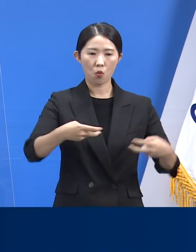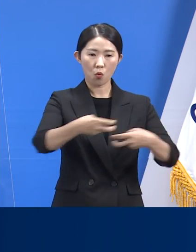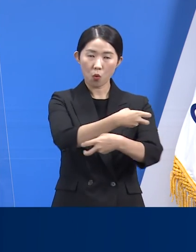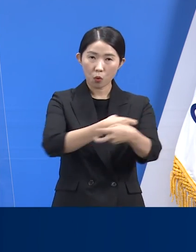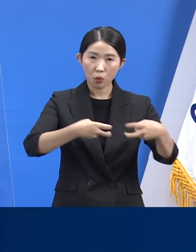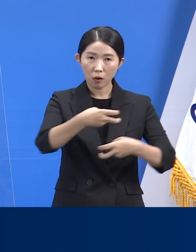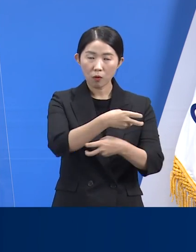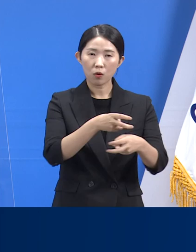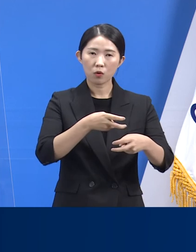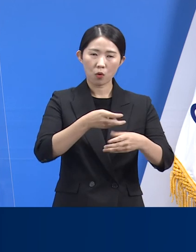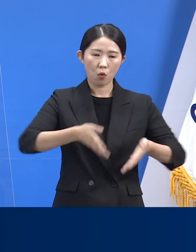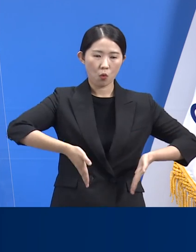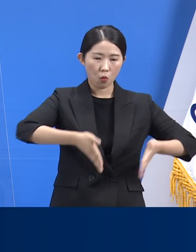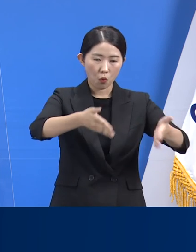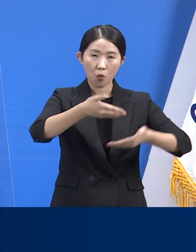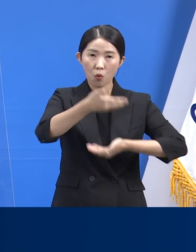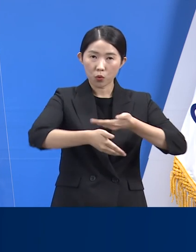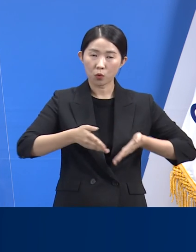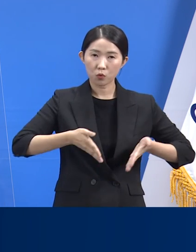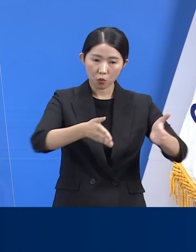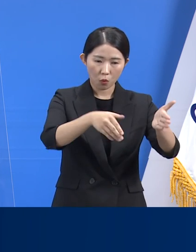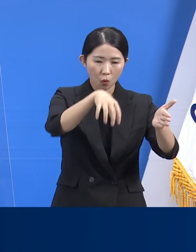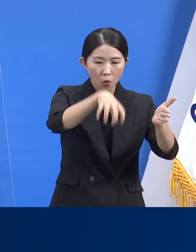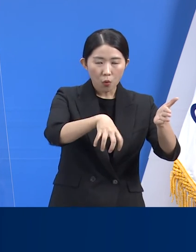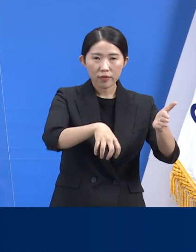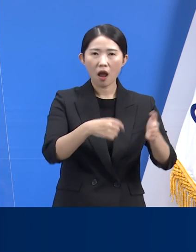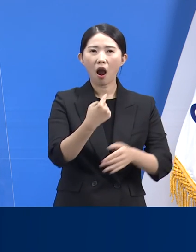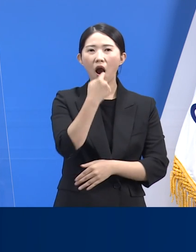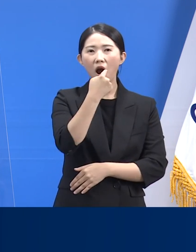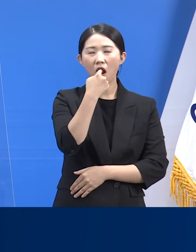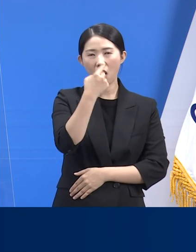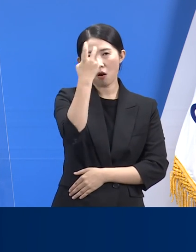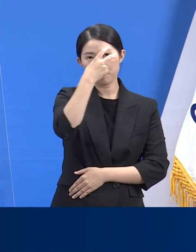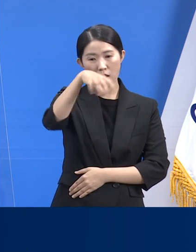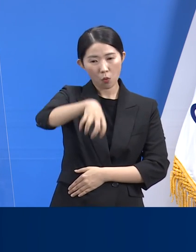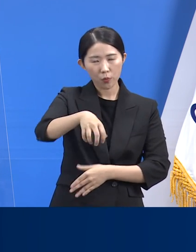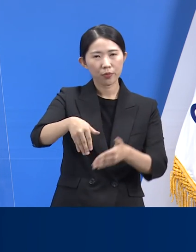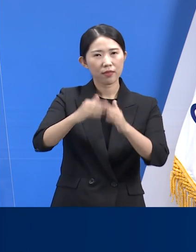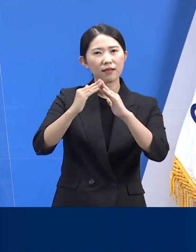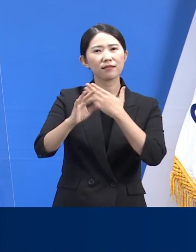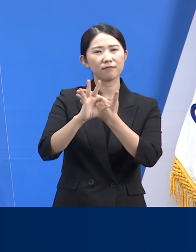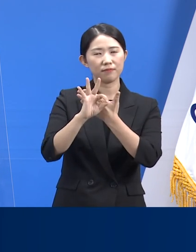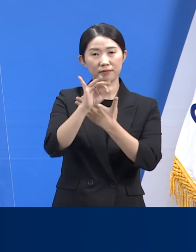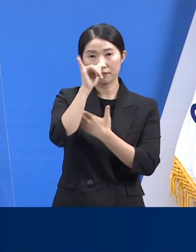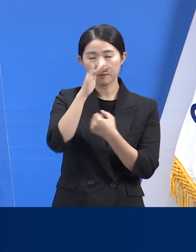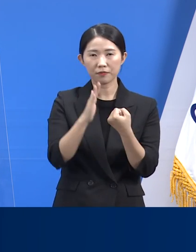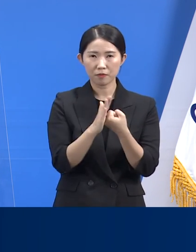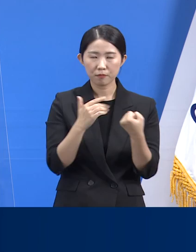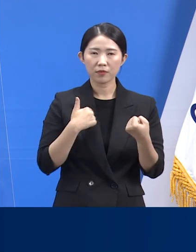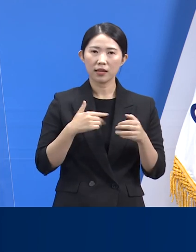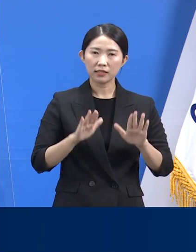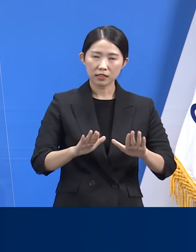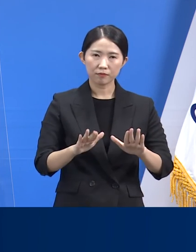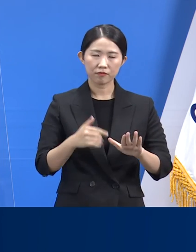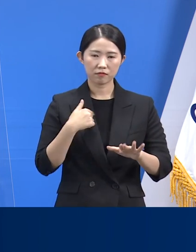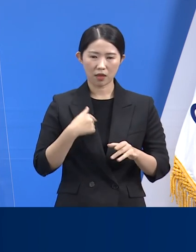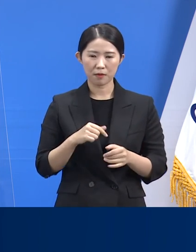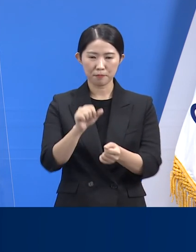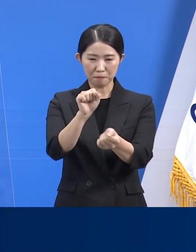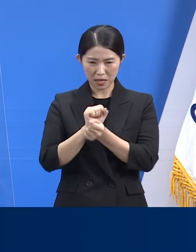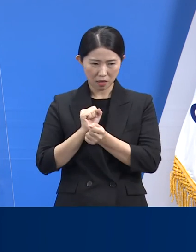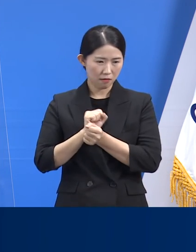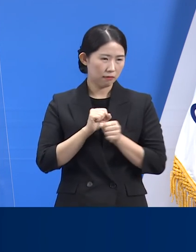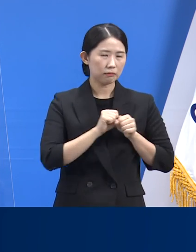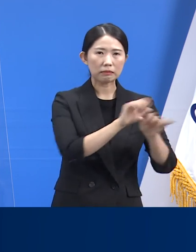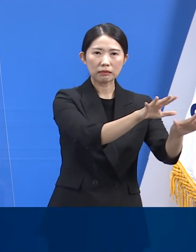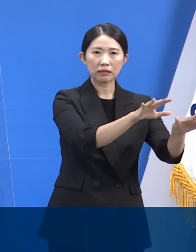4곳에 설치된 임시선별검사소 운영을 통해 연휴 기간 지역 간 이동량 증가에 따른 지역사회 전파를 최소화하기